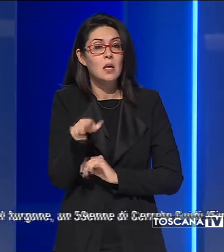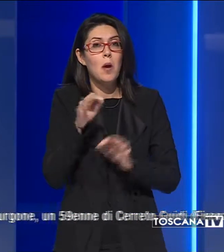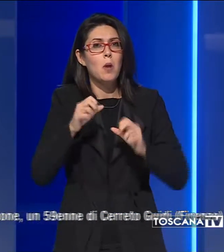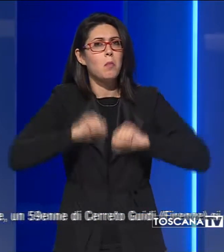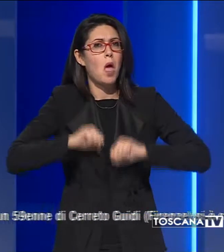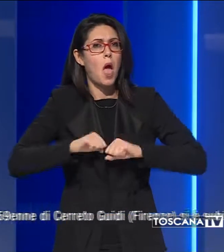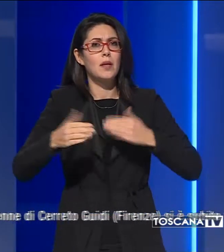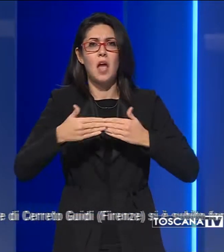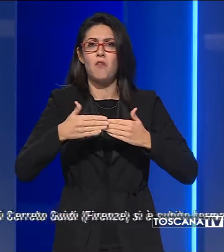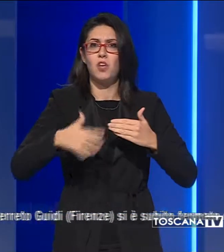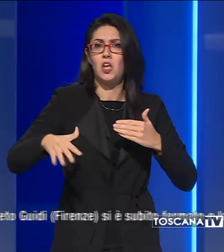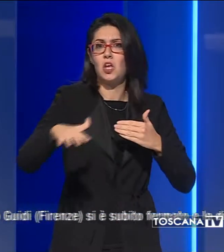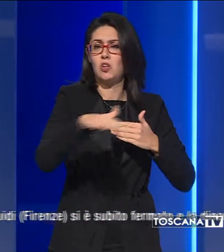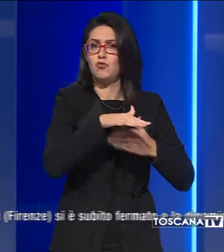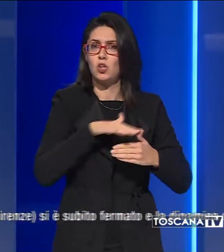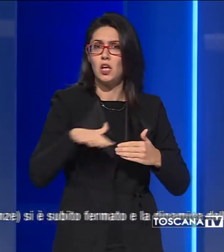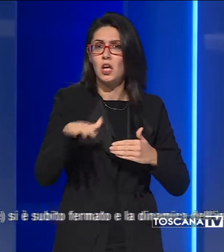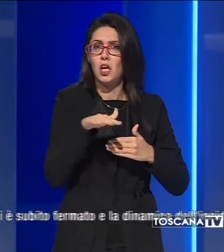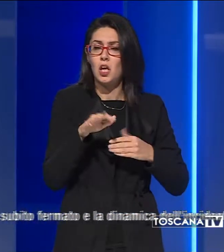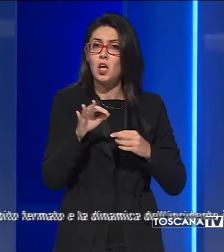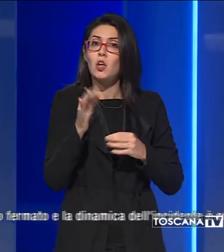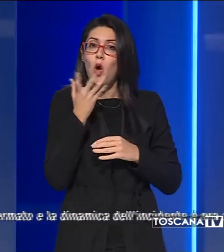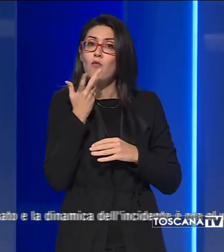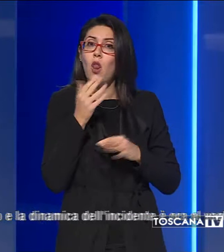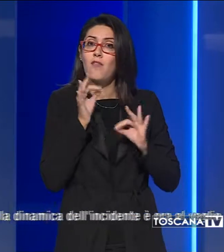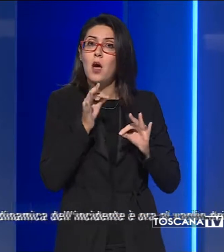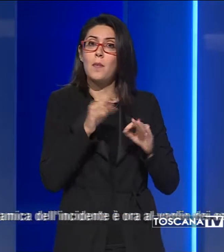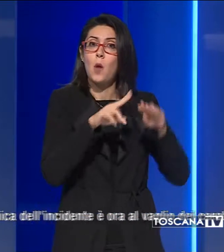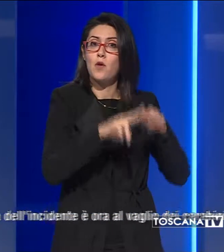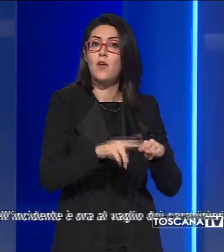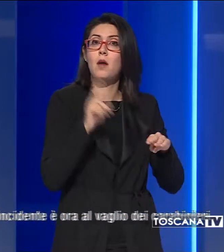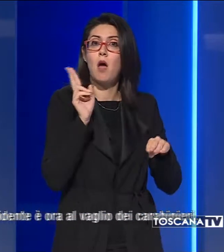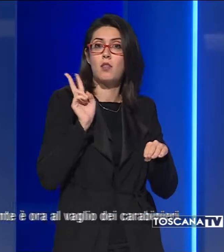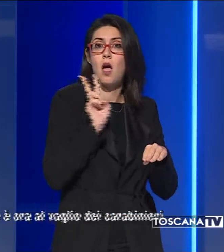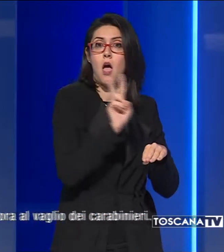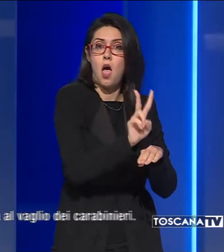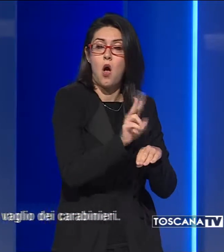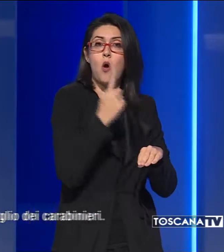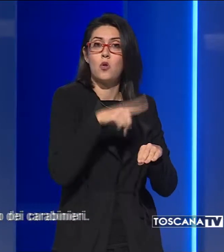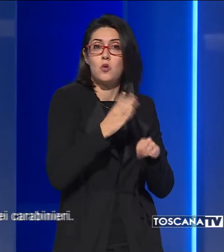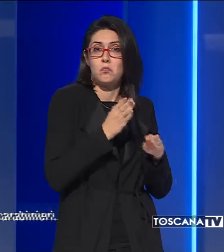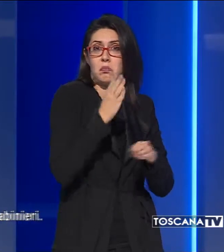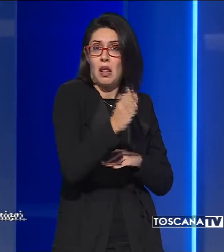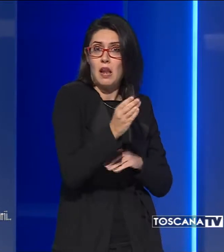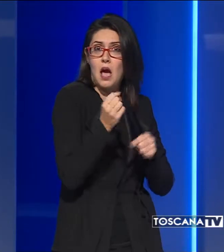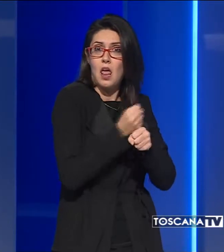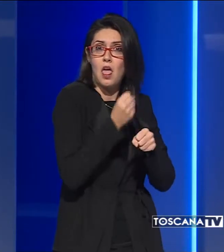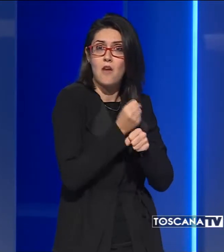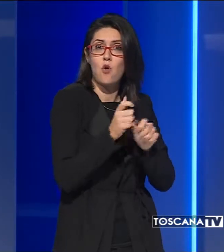luogo dove è stata investita, si stava recando alla fermata del bus per andare al lavoro in un